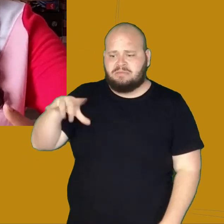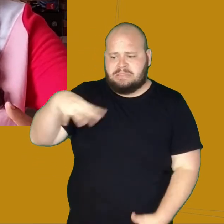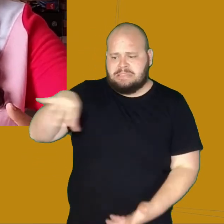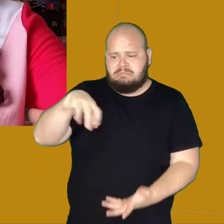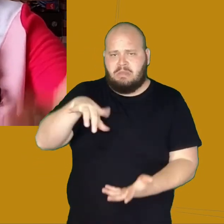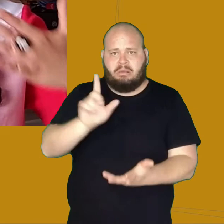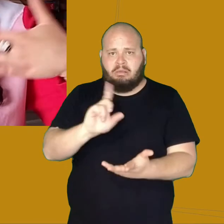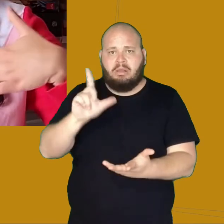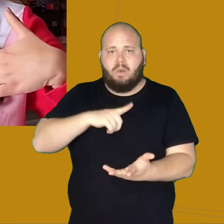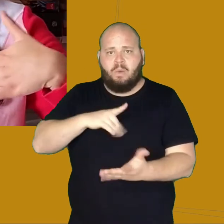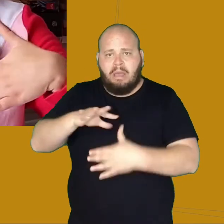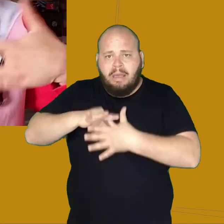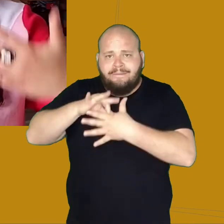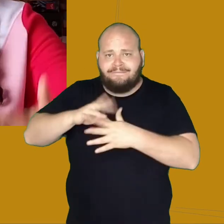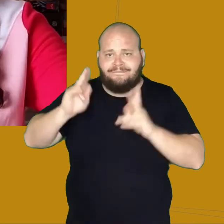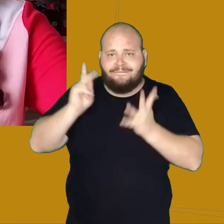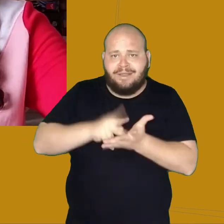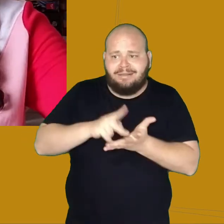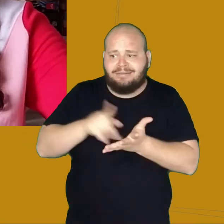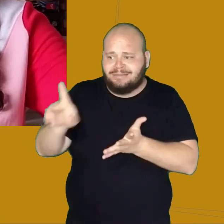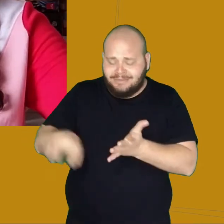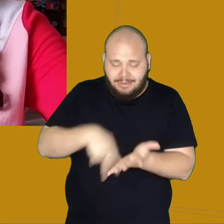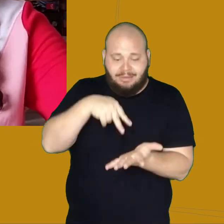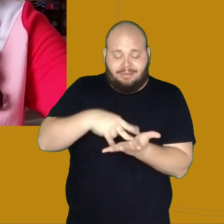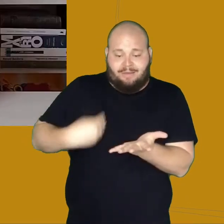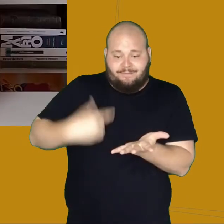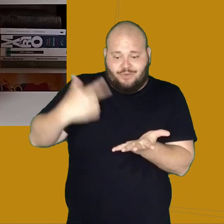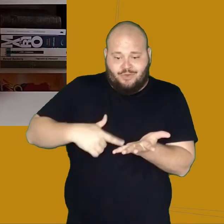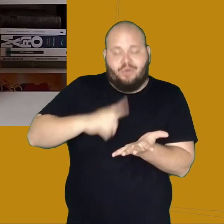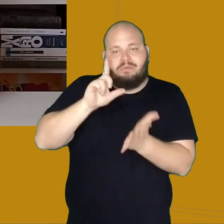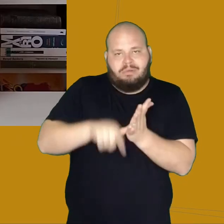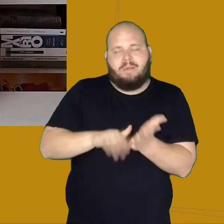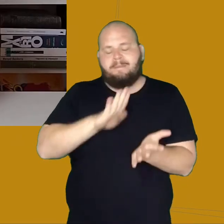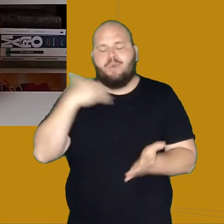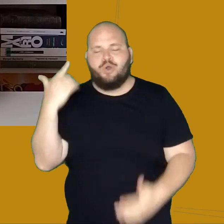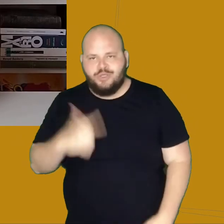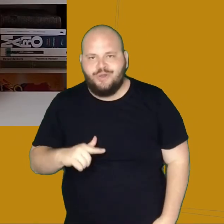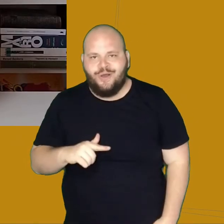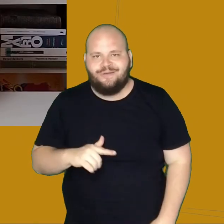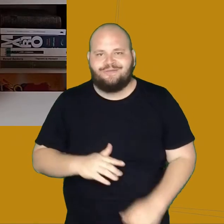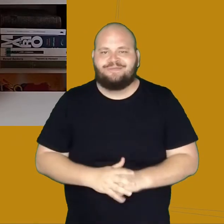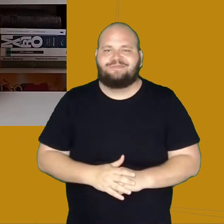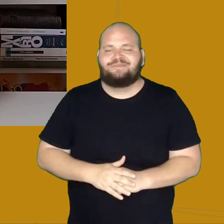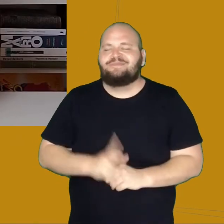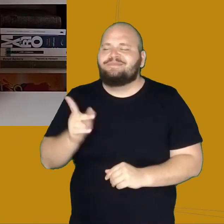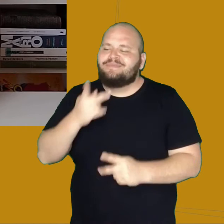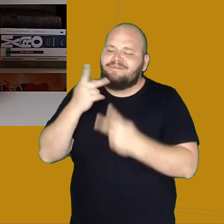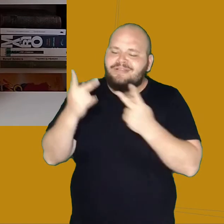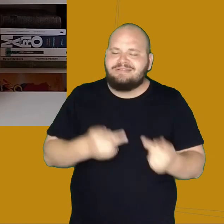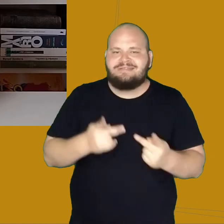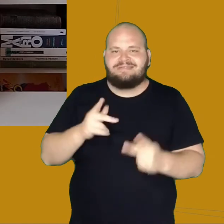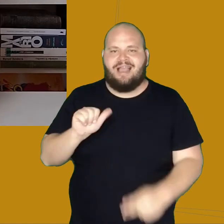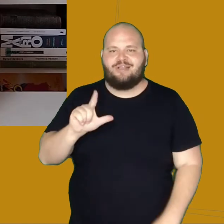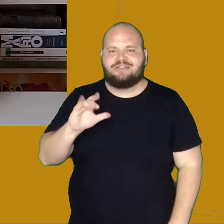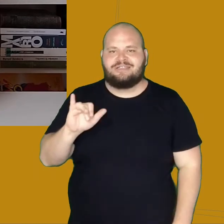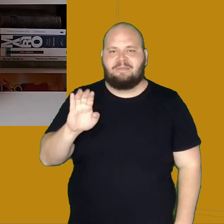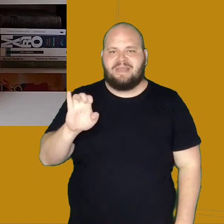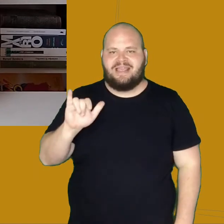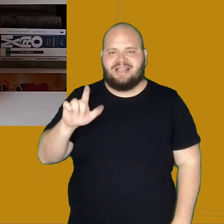Ele revive para acabar morrendo novamente. Um ponto central de uma visita de Alcibiades é a moda. No século XIX,